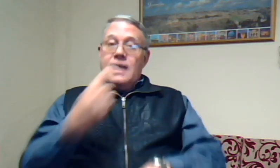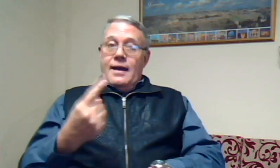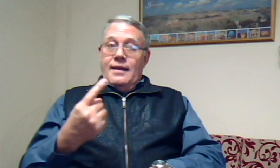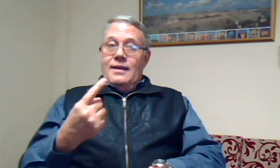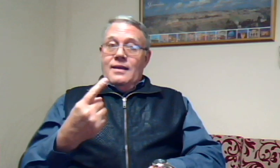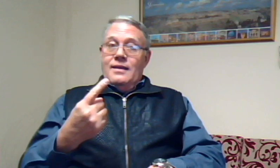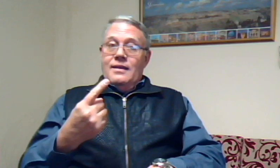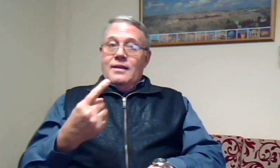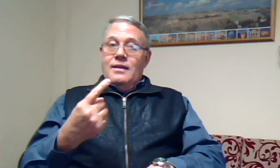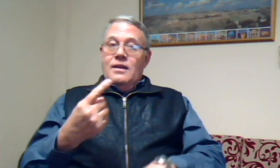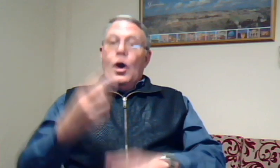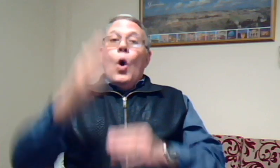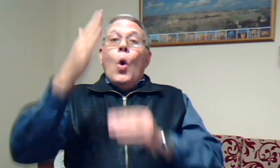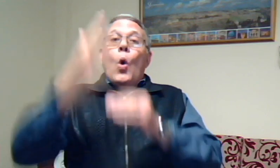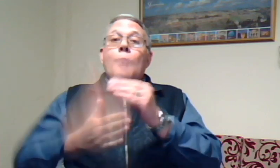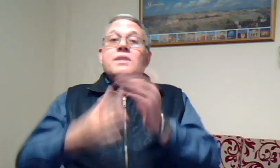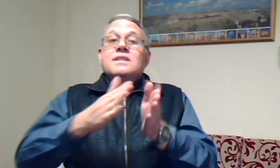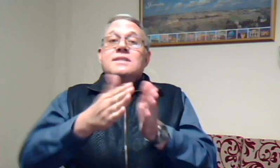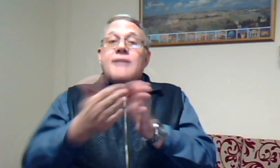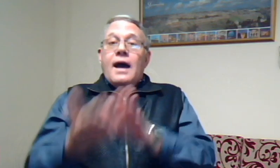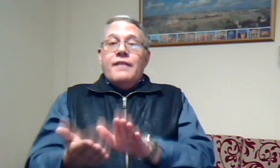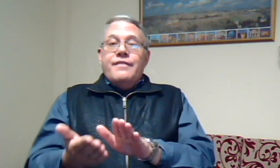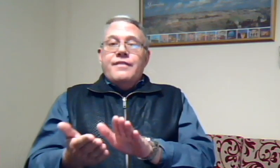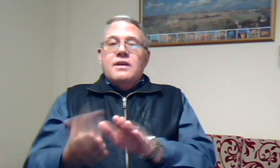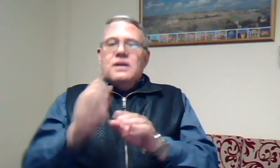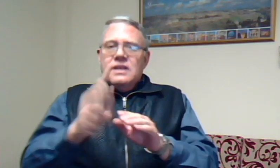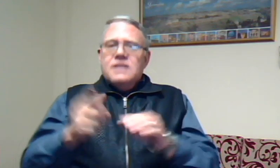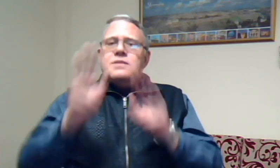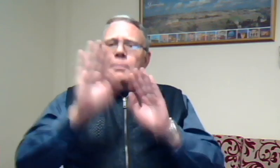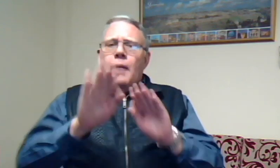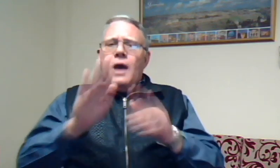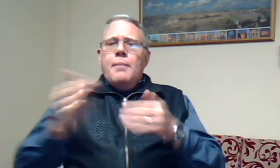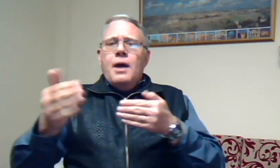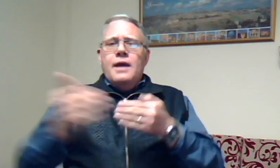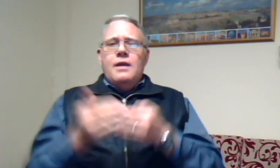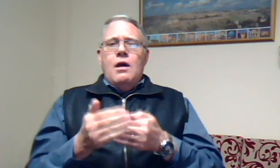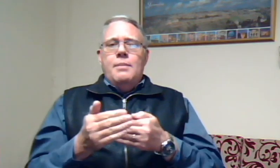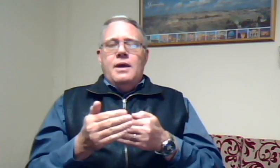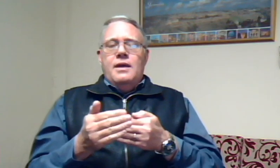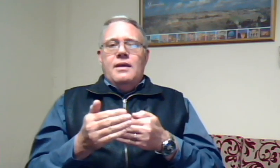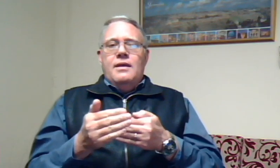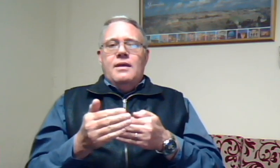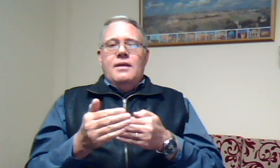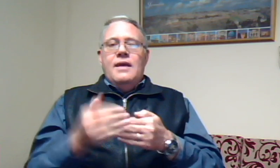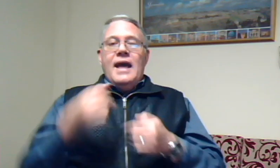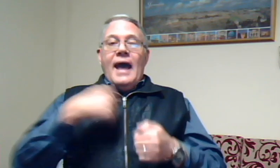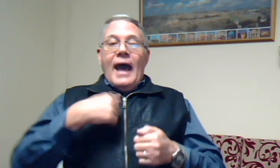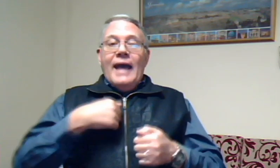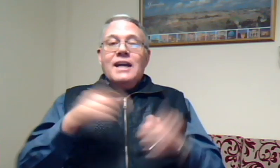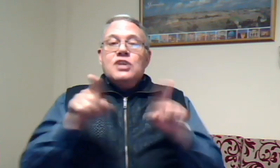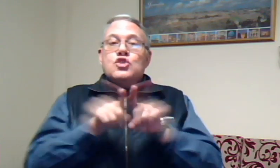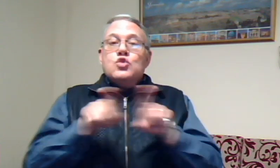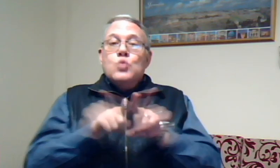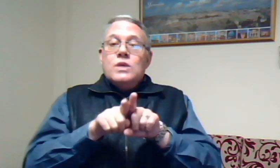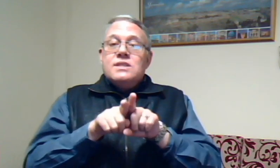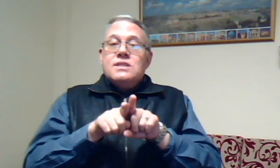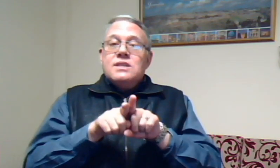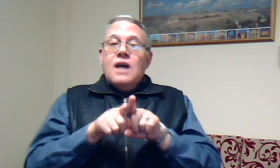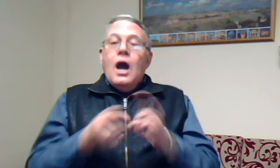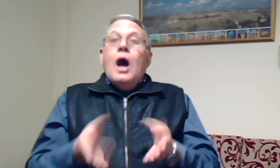hy om te sterf is baie baie nabie ek is soos een